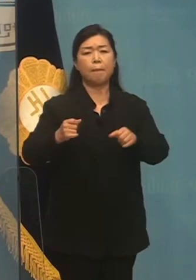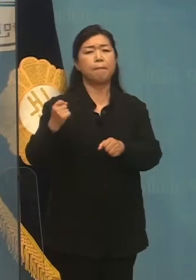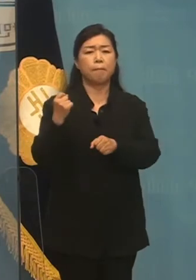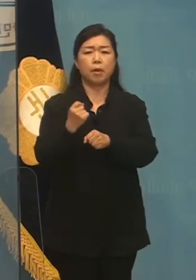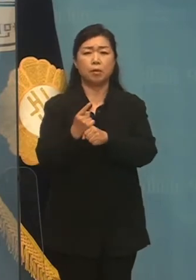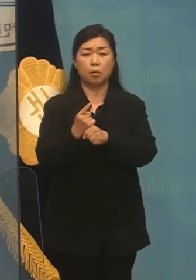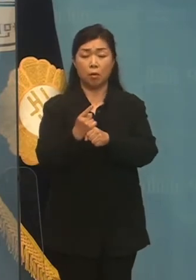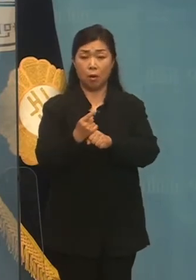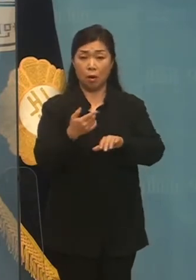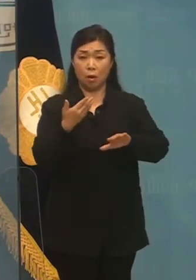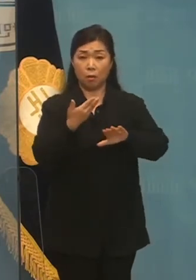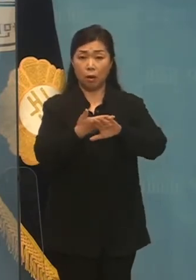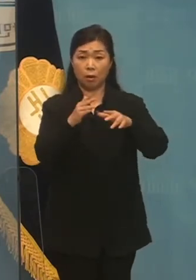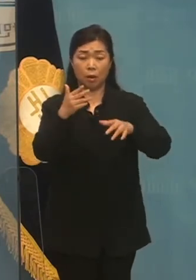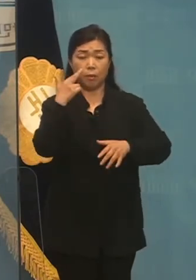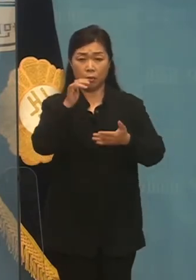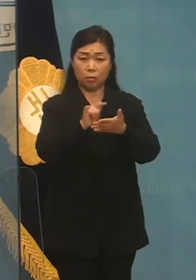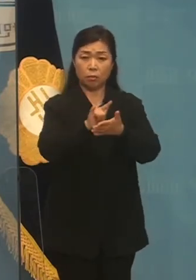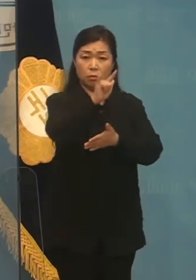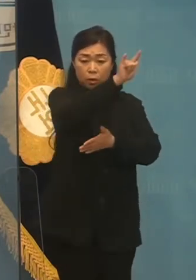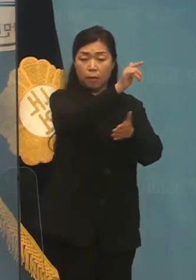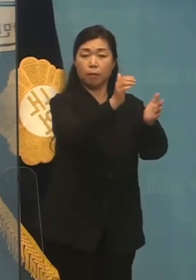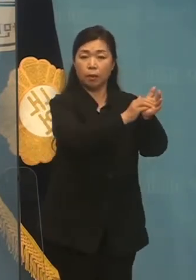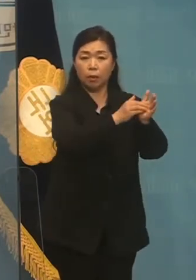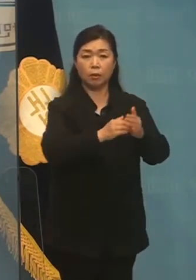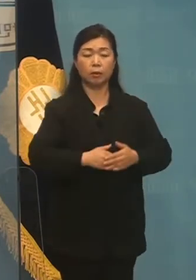떠나버릴 지경입니다.